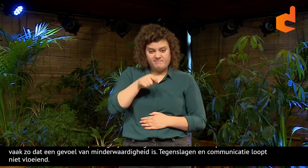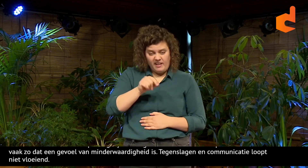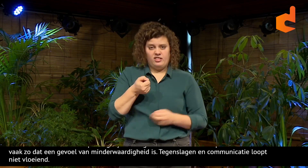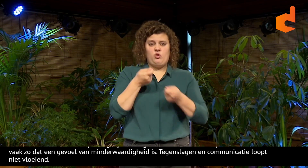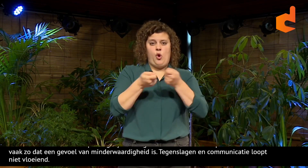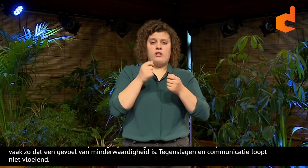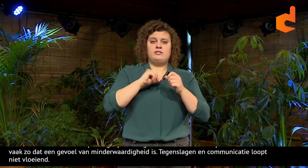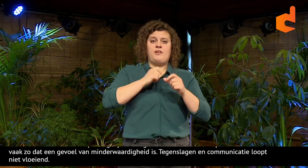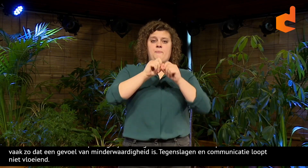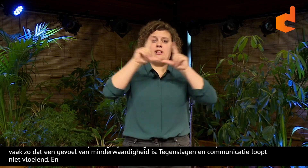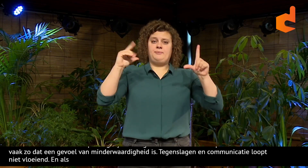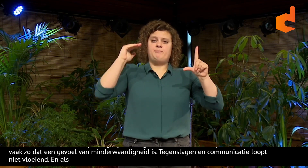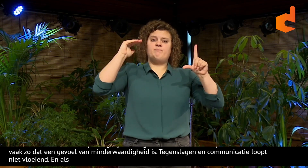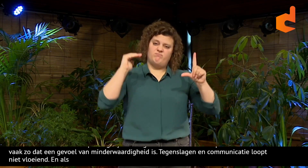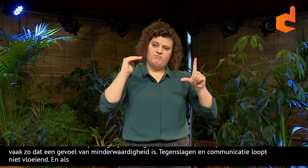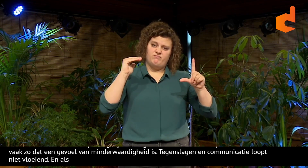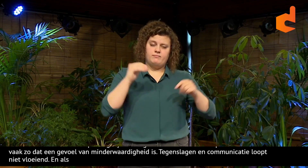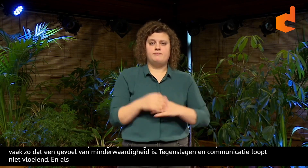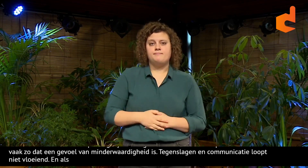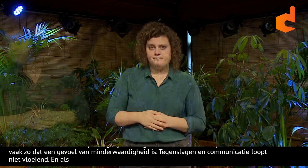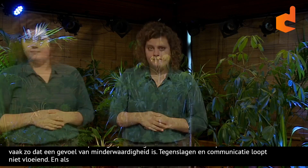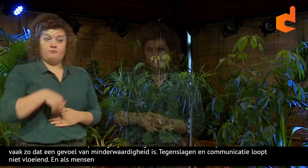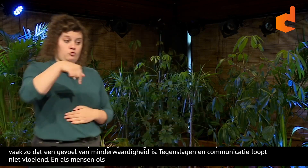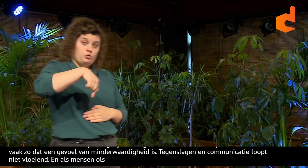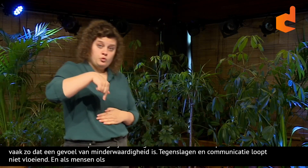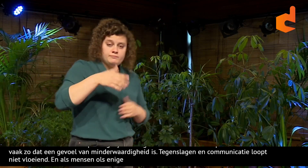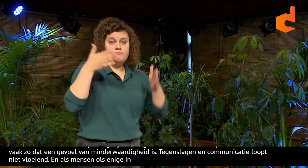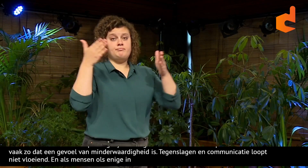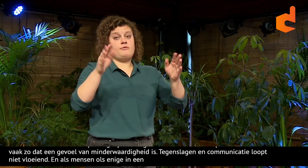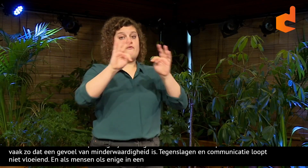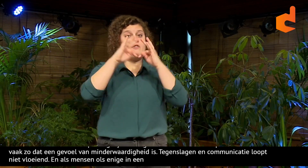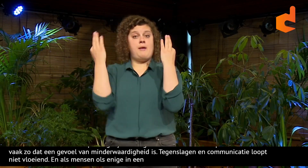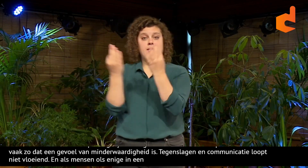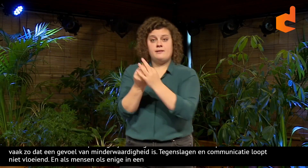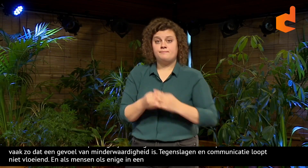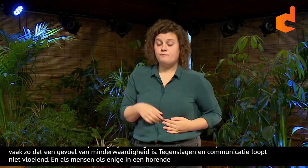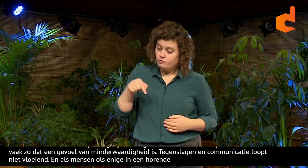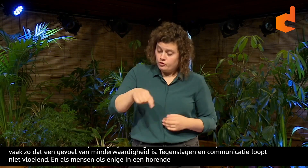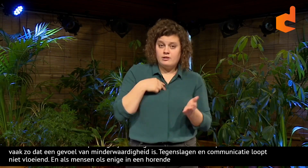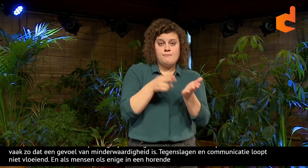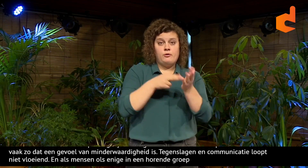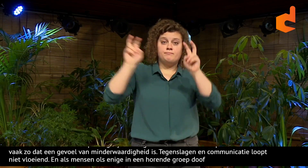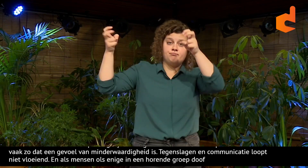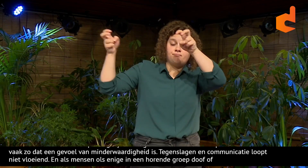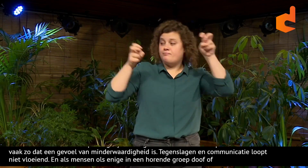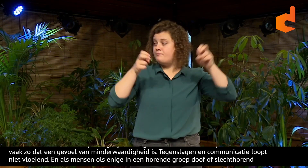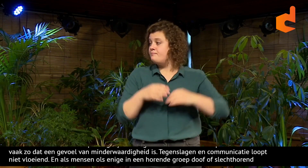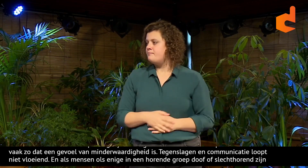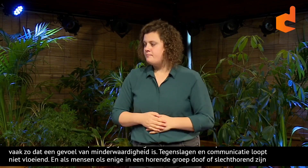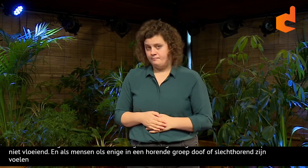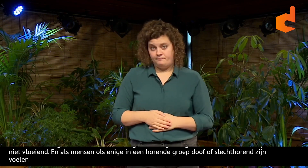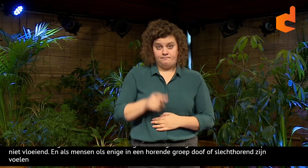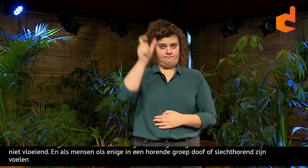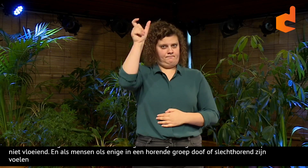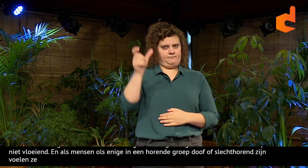En als mensen als enige in een horende groep doof of slechthorend zijn, voelen ze zich anders, wat ervoor kan zorgen dat het